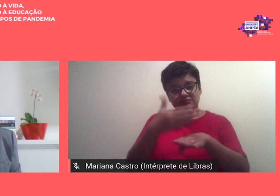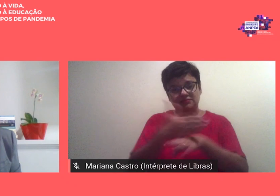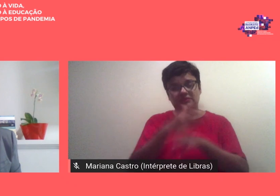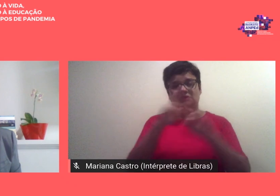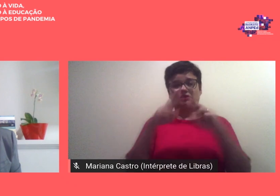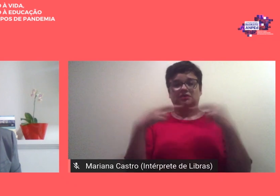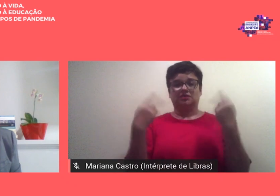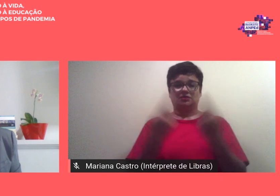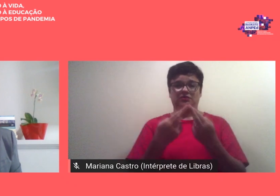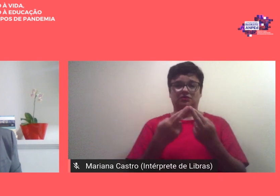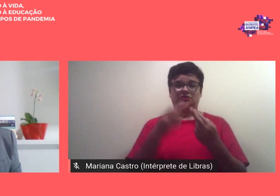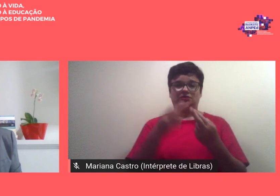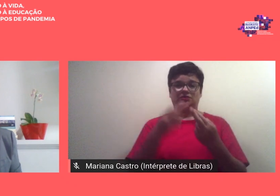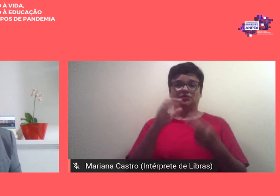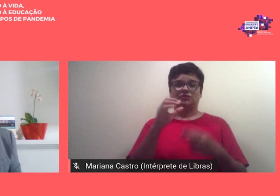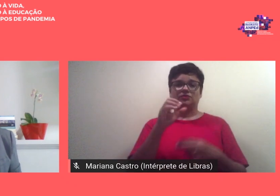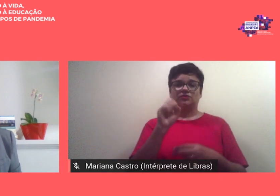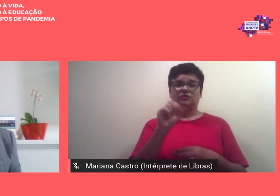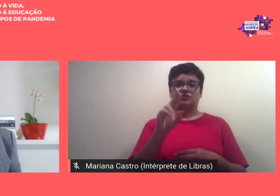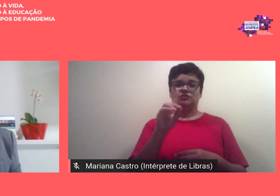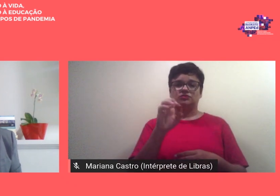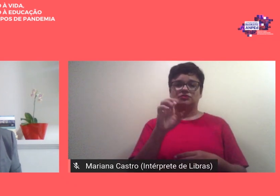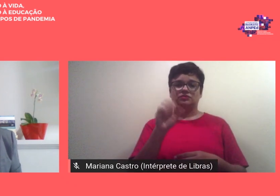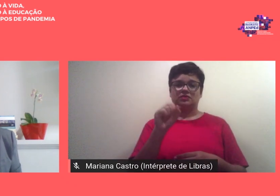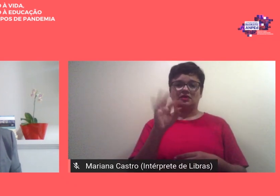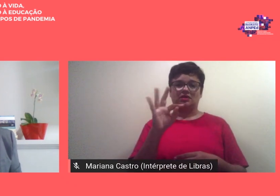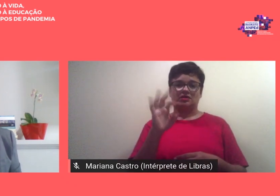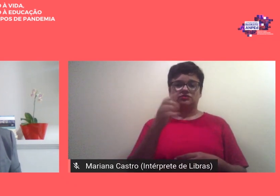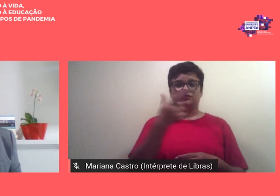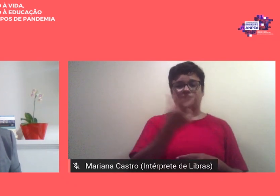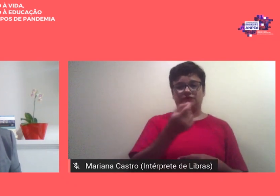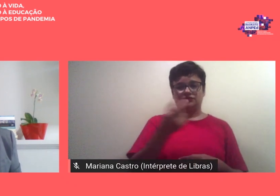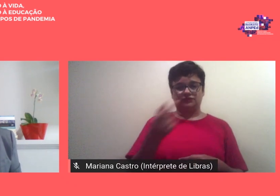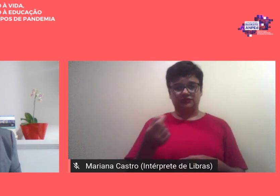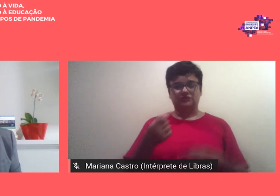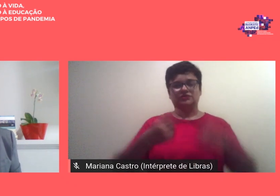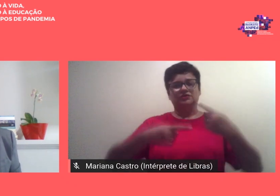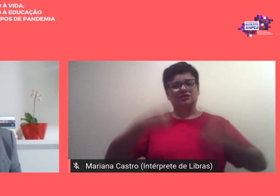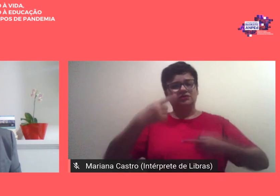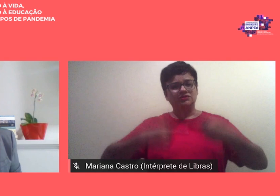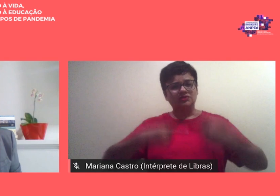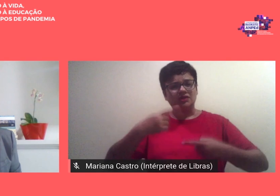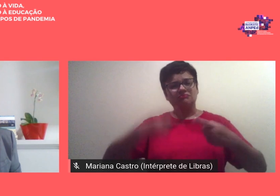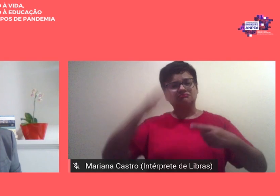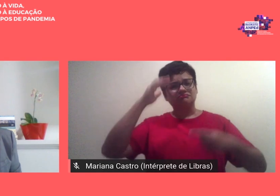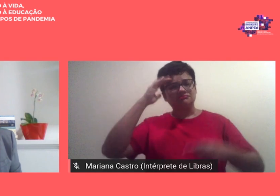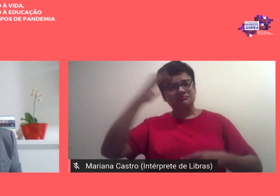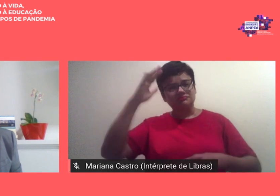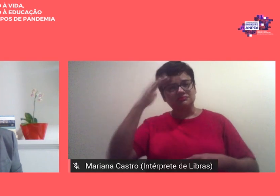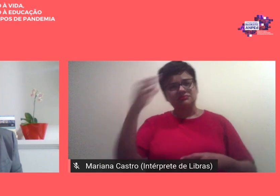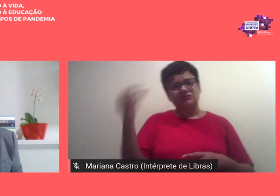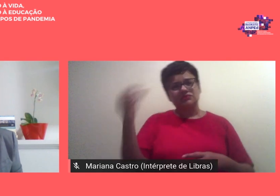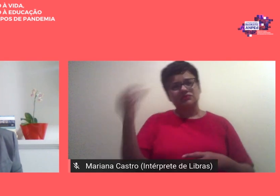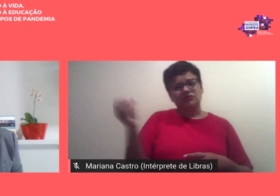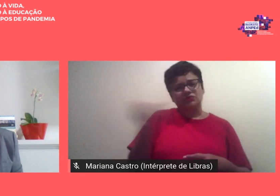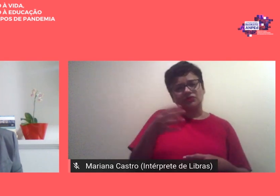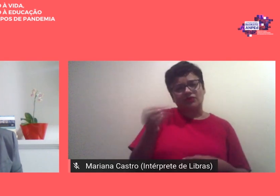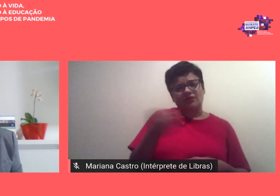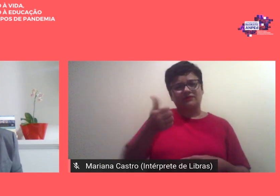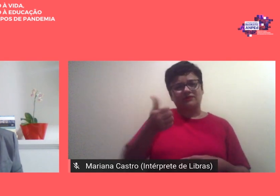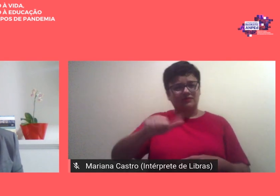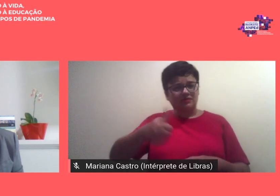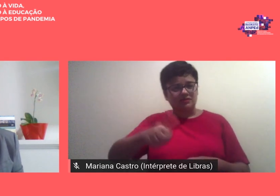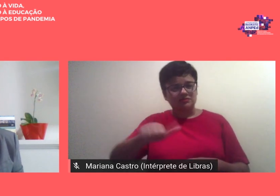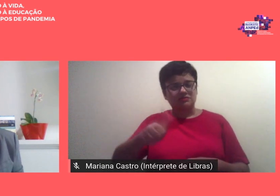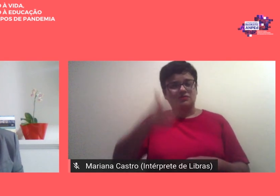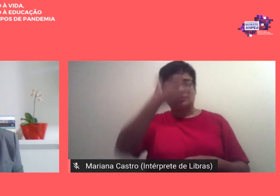2020 nós seguimos em diálogos instando novas avaliações com os parceiros que